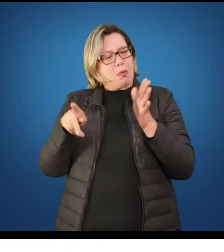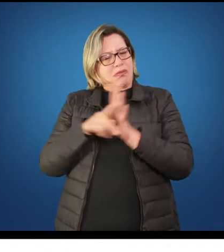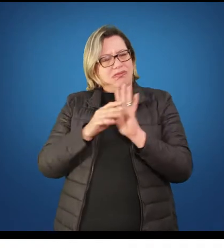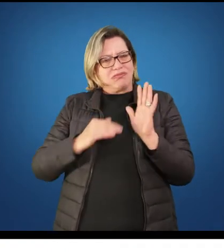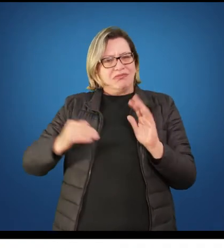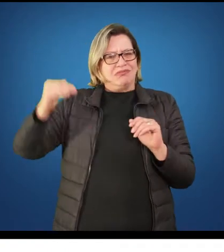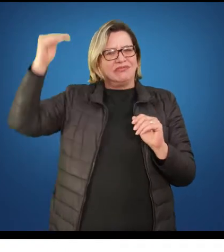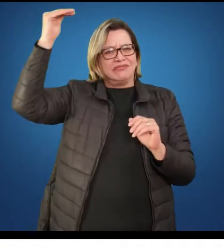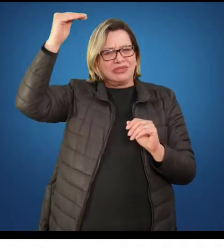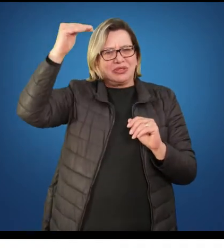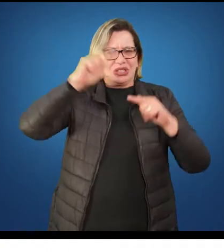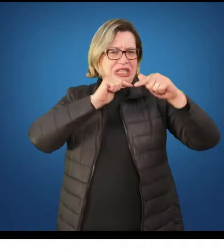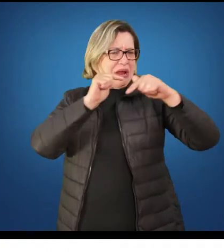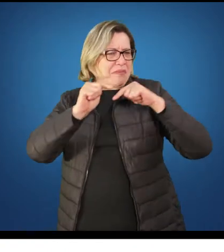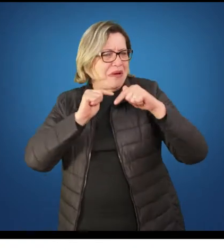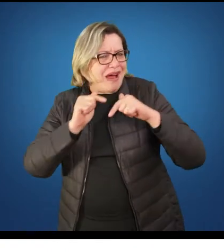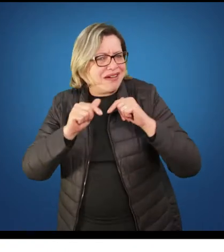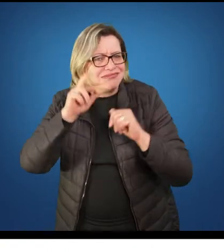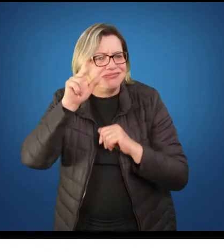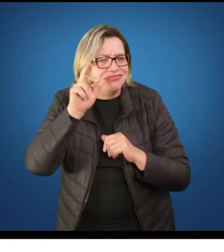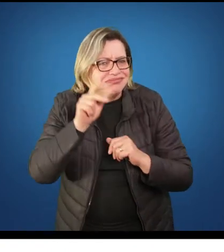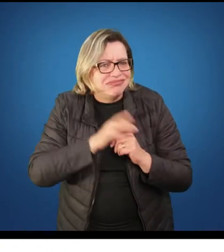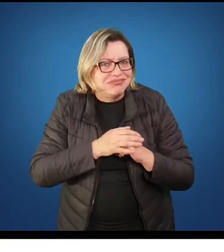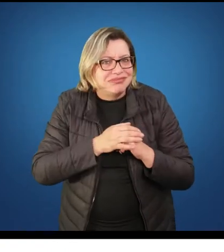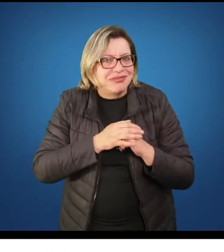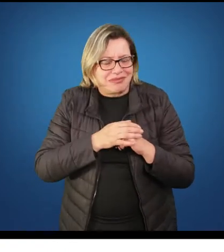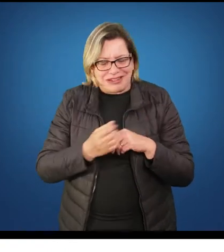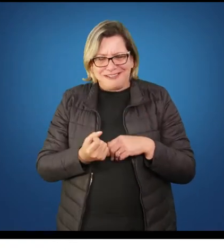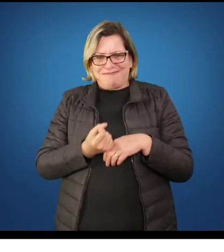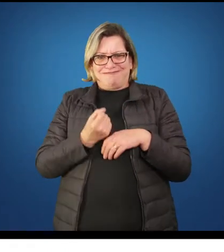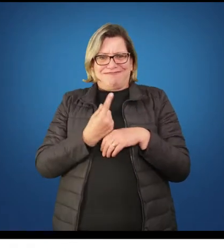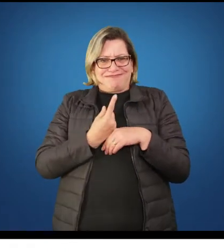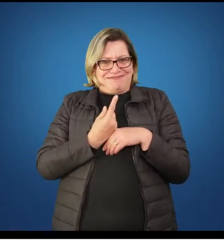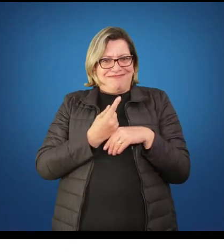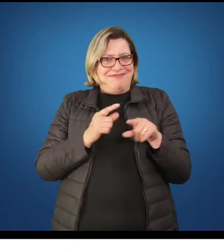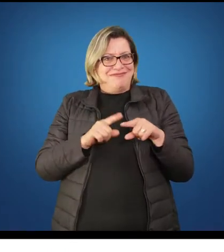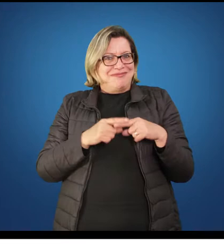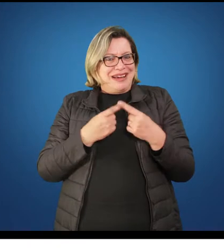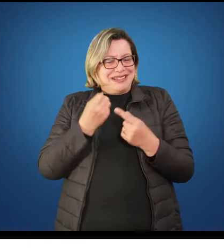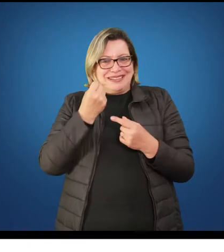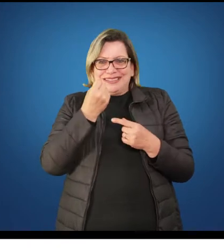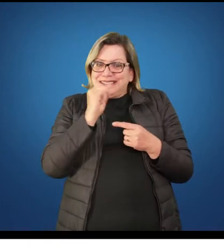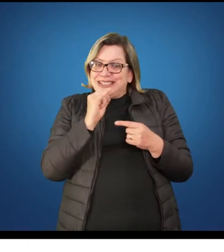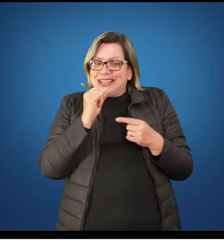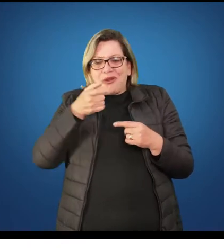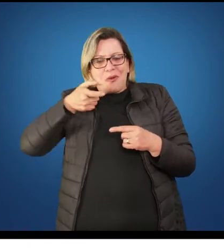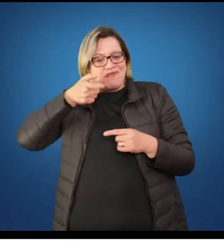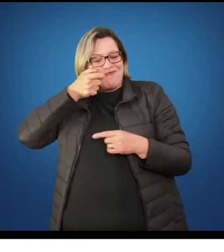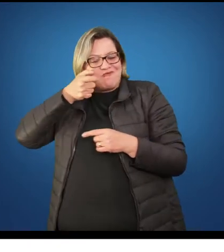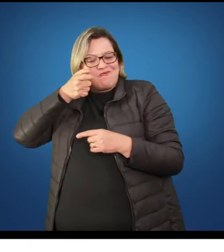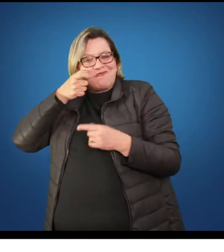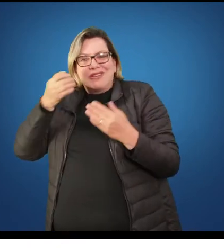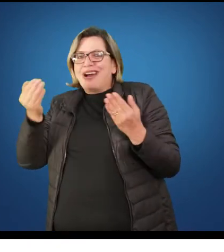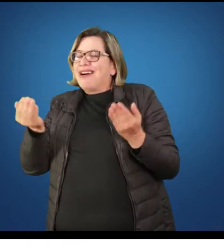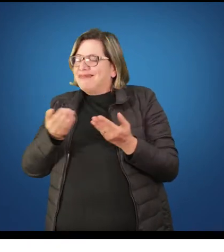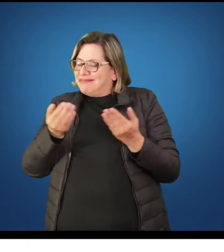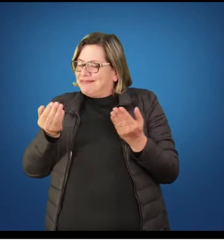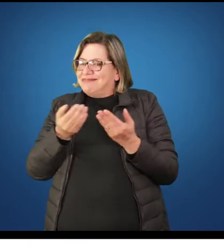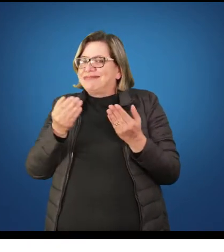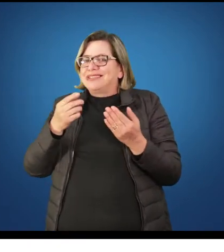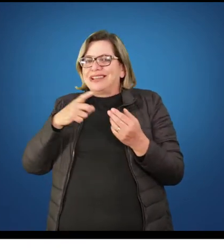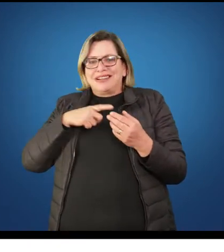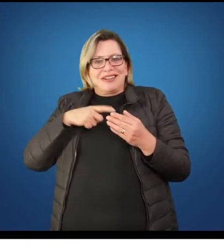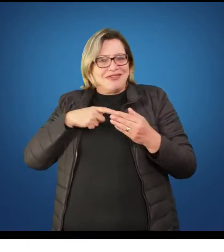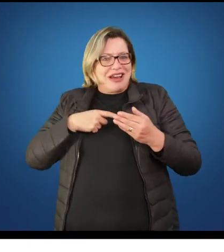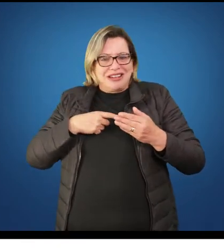em atividades de adulto. Então, a infância, essa categoria infância, ela vem para isso, para que nós possamos entender